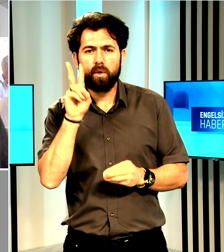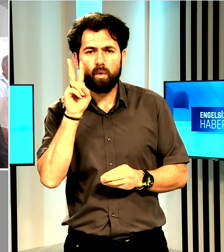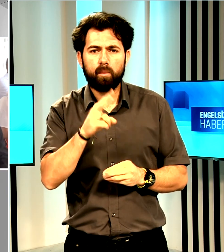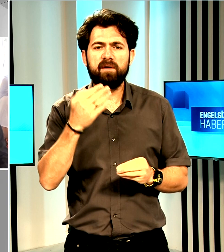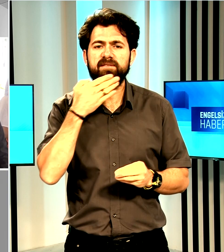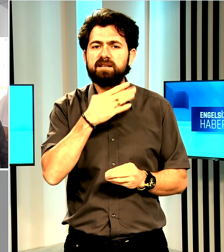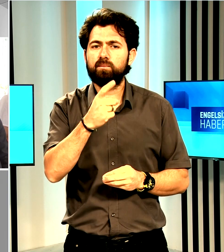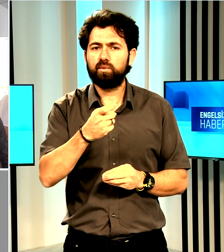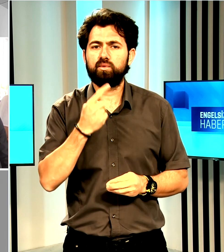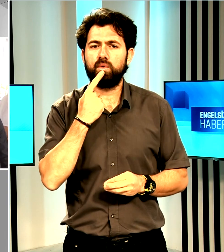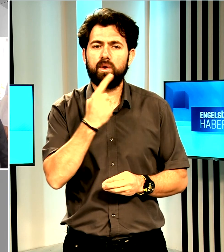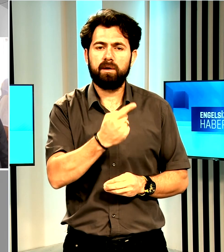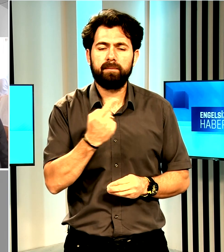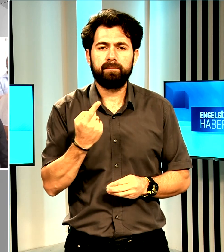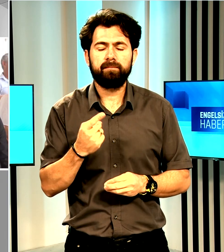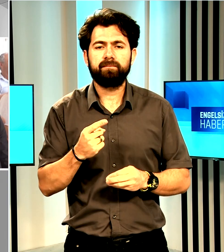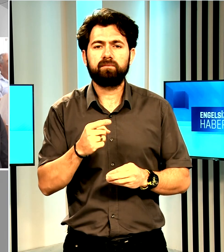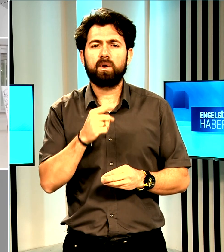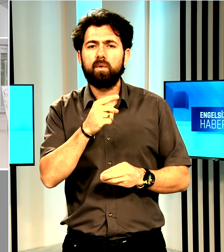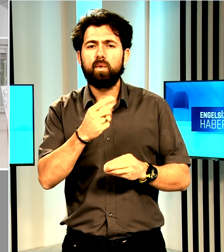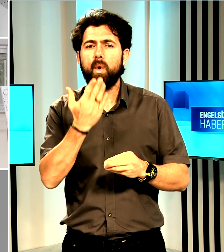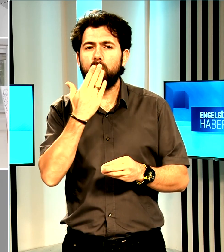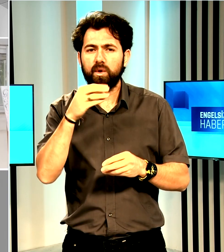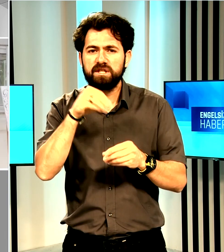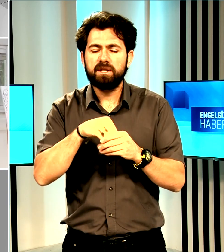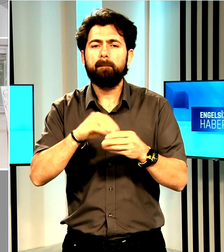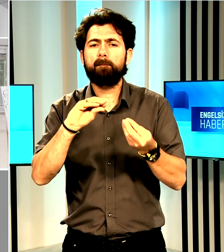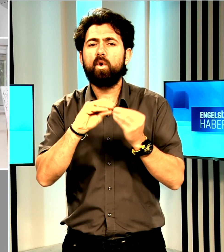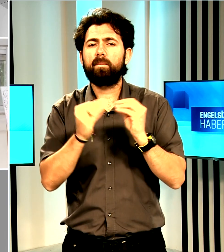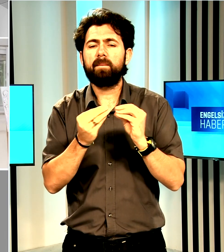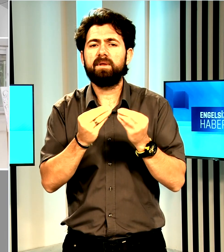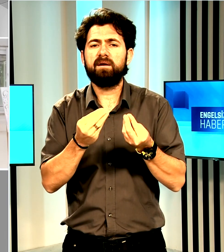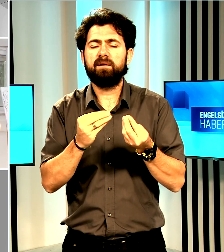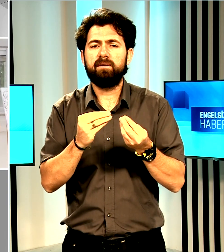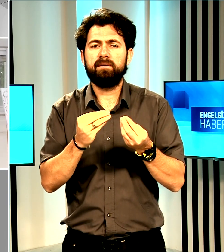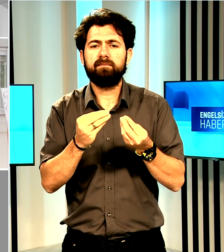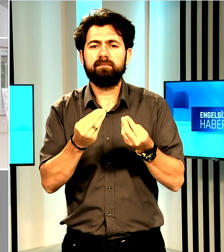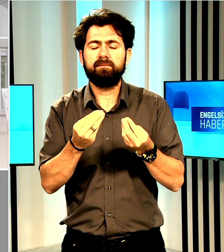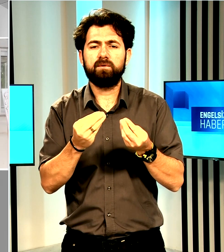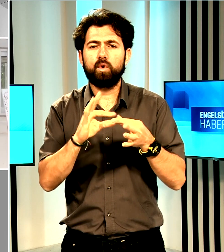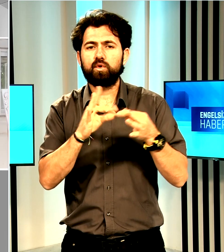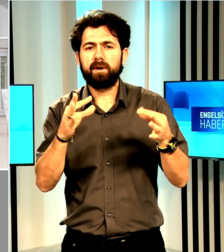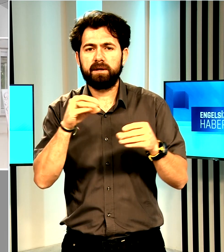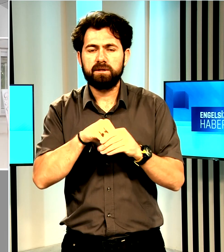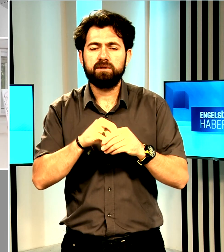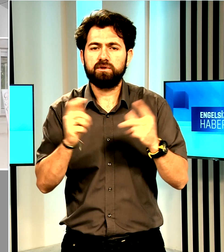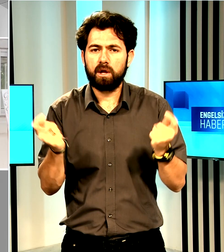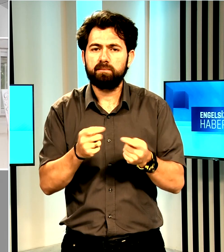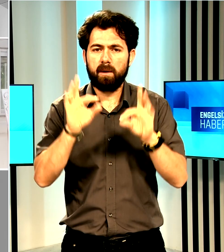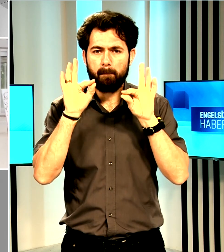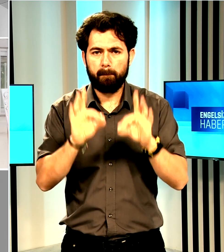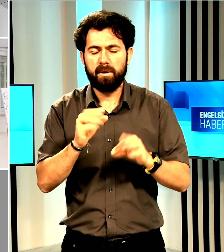bulduğunu ifade ederek, binadaki yetersizlikleri ve altyapı ihtiyacını karşılamak için çalışma